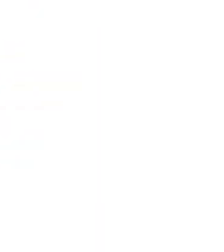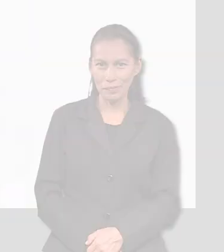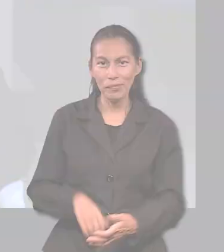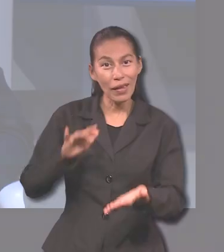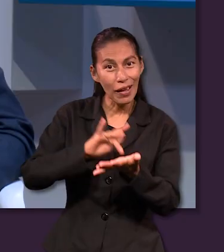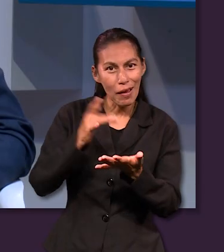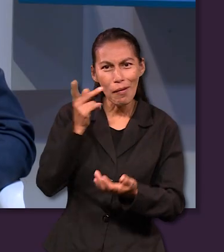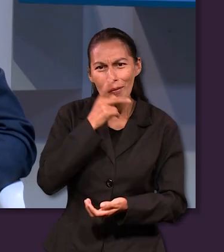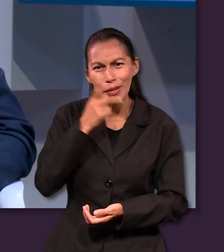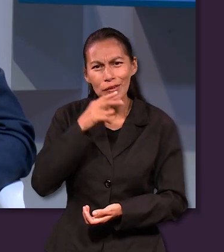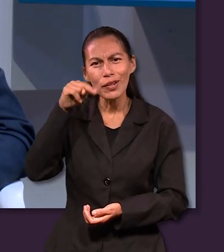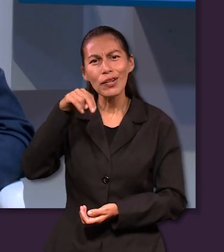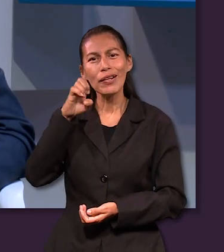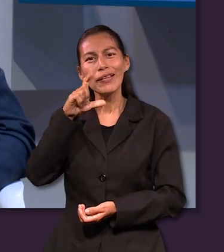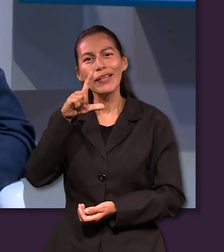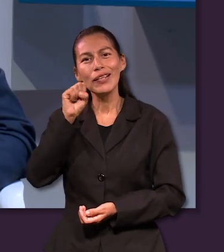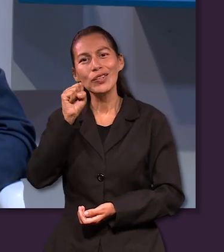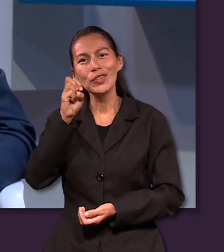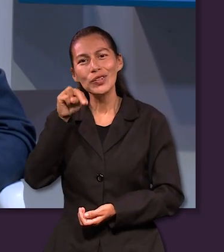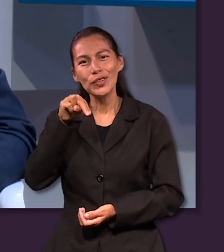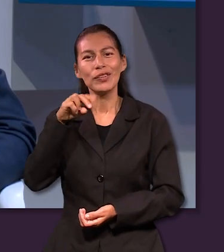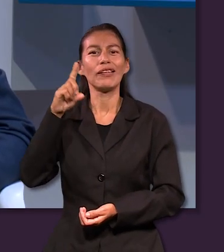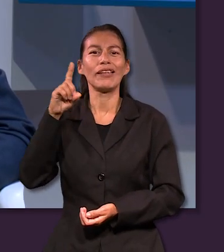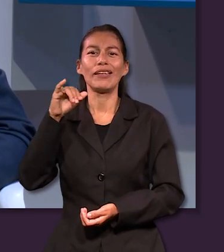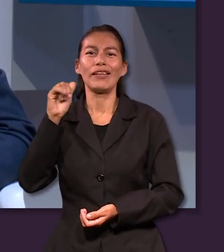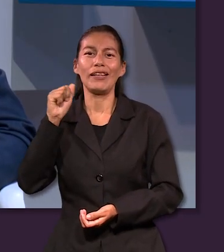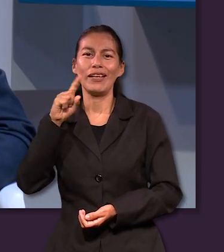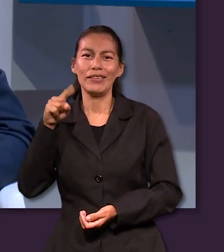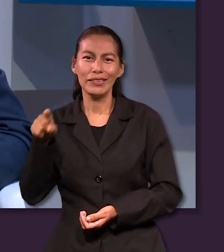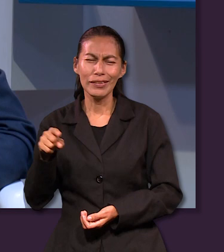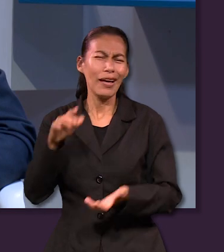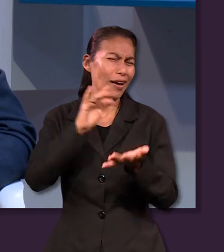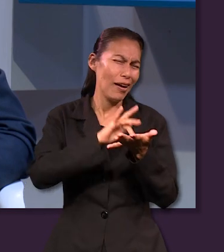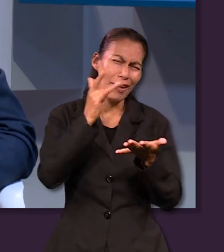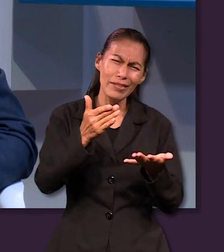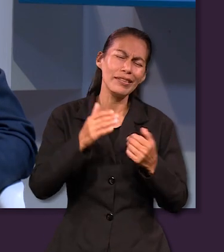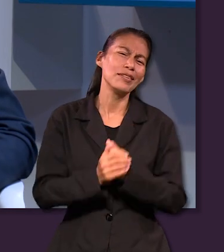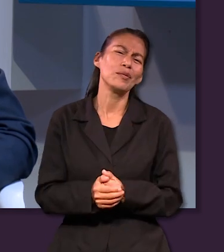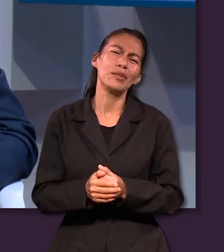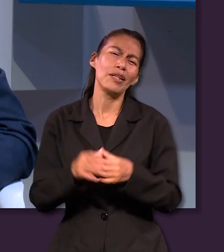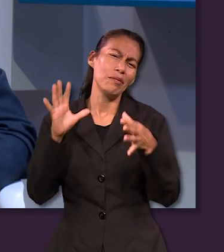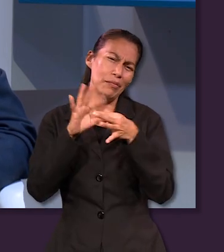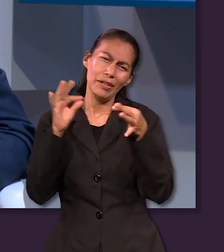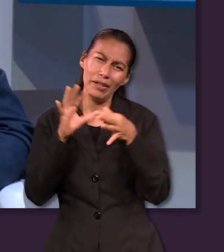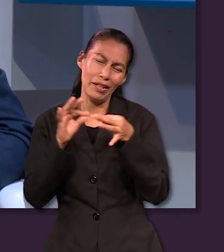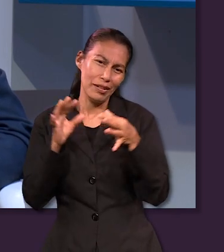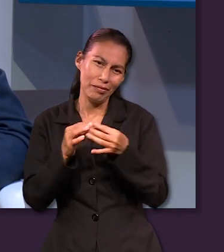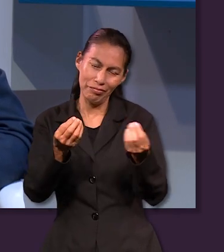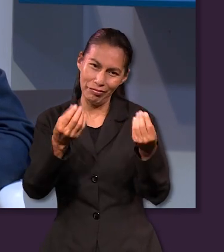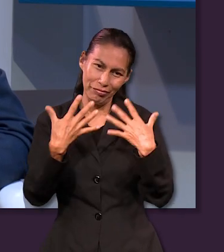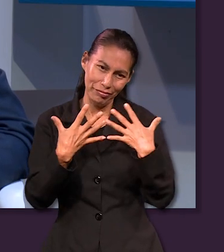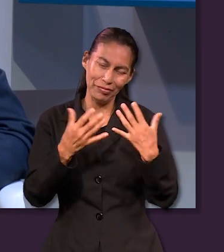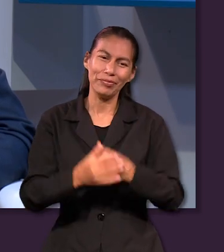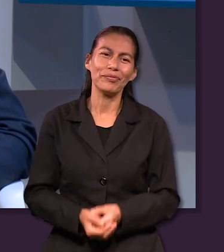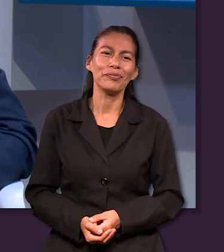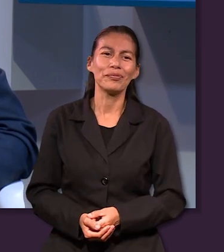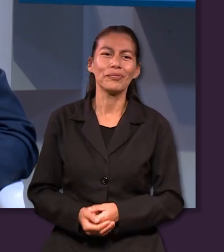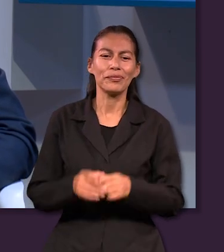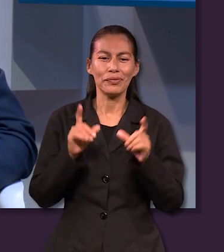muchas gracias al pastor Nelson Díaz por traernos con nosotros esta explicación de esta